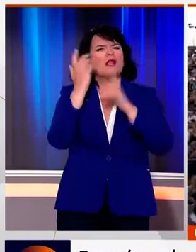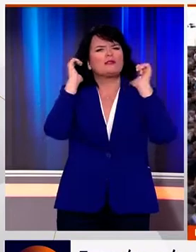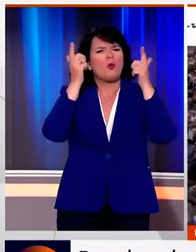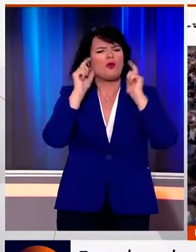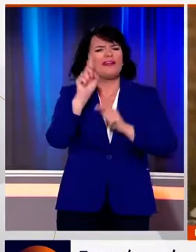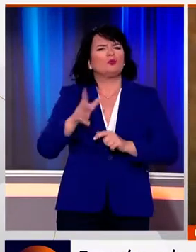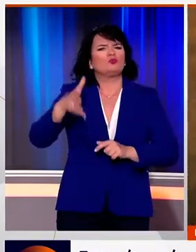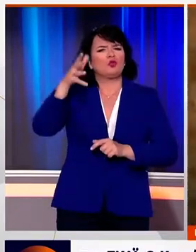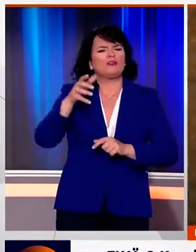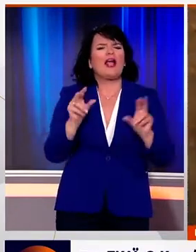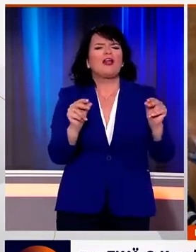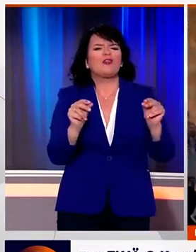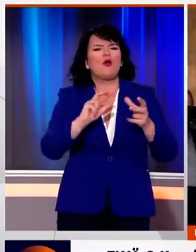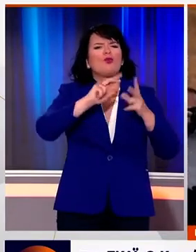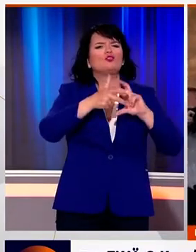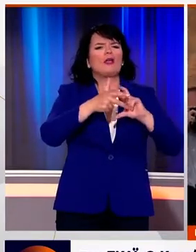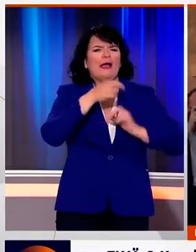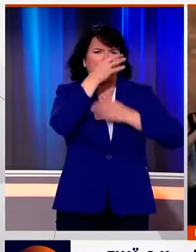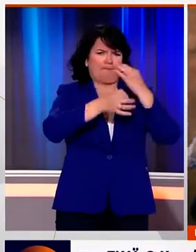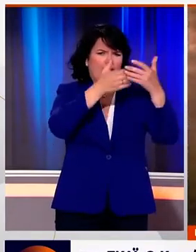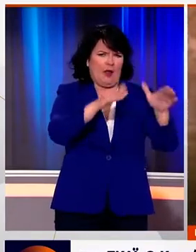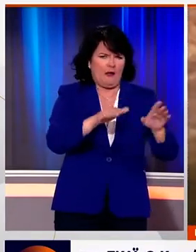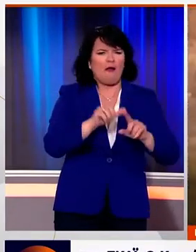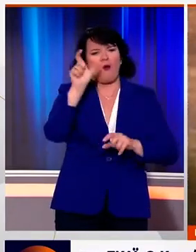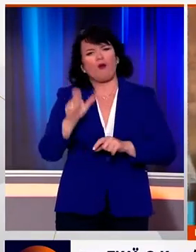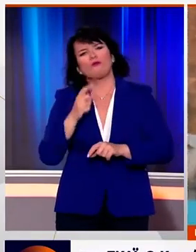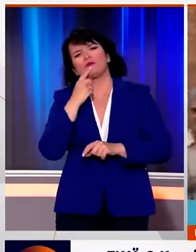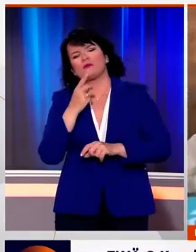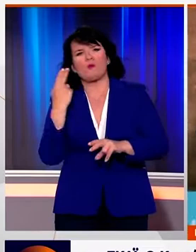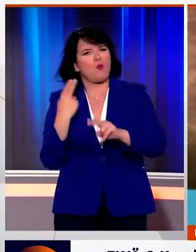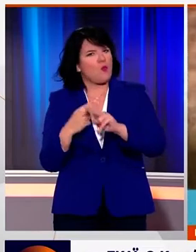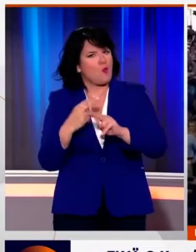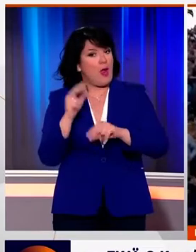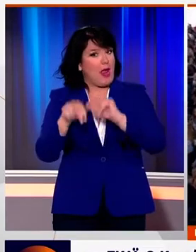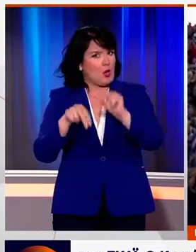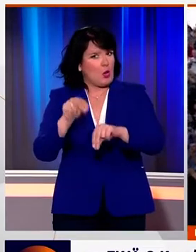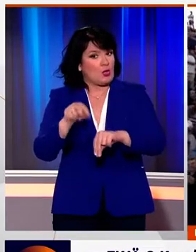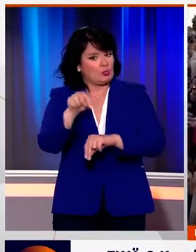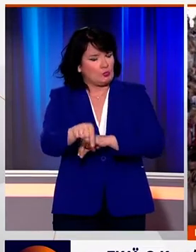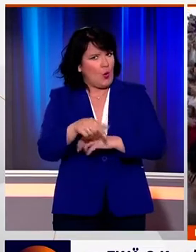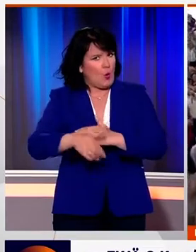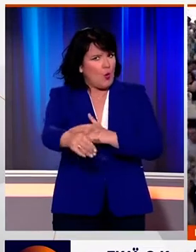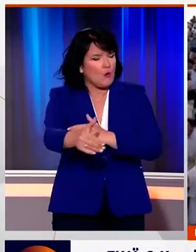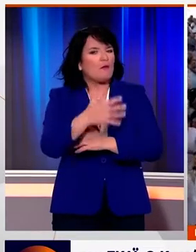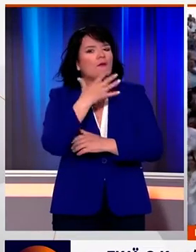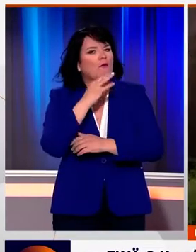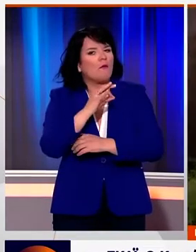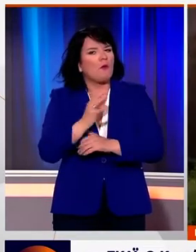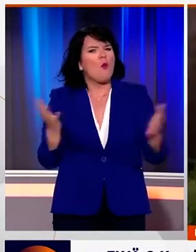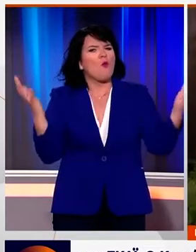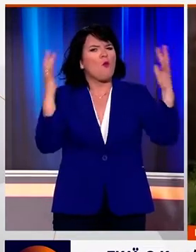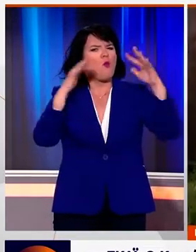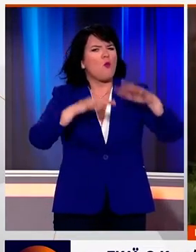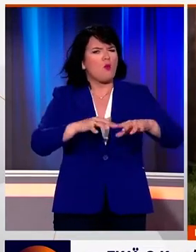μιλώντας στο ραδιόφωνο του Sky. Ο Κυριάκος Μητσοτάκης υπογράμμισε την κρισιμότητα των εκλογών και εκτίμησε ότι θα υπάρξει μαζική